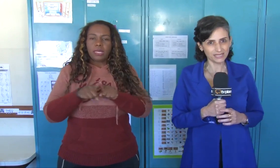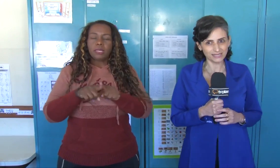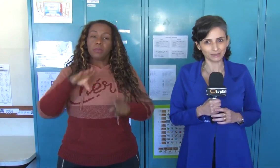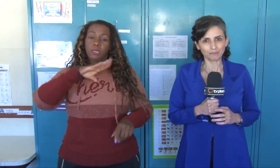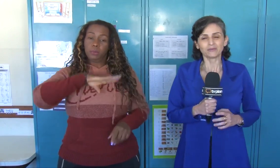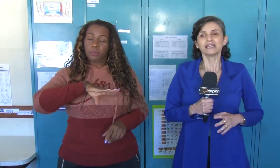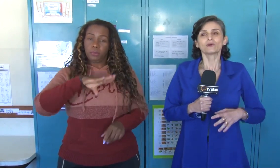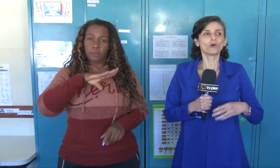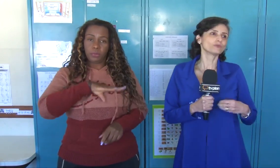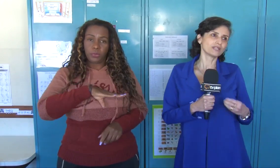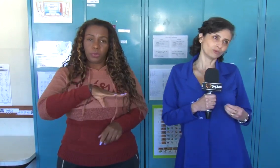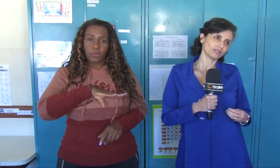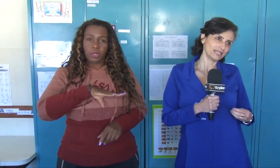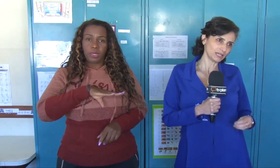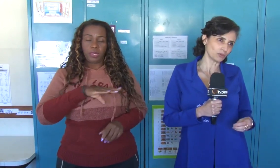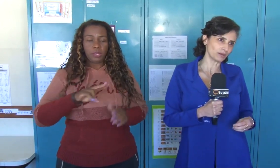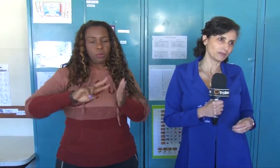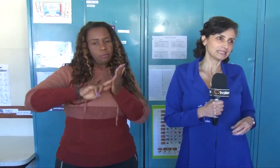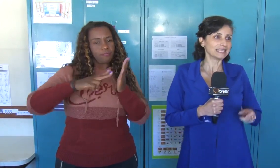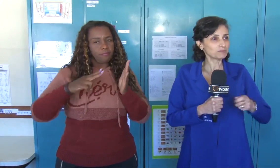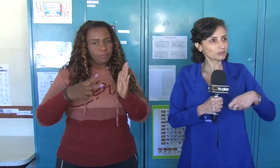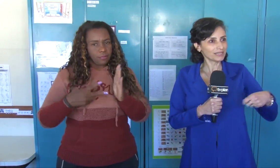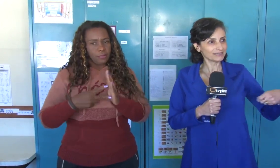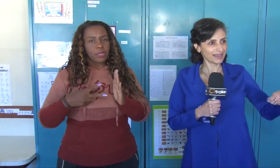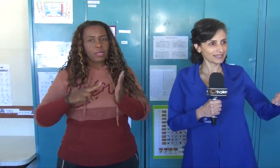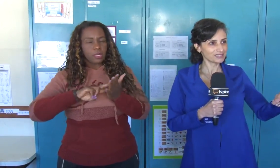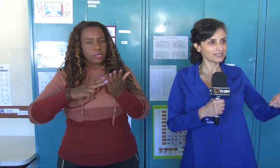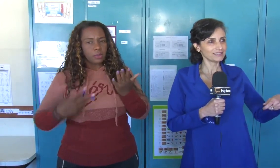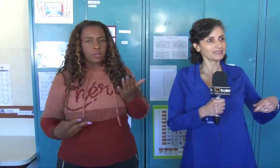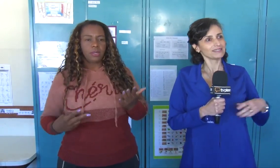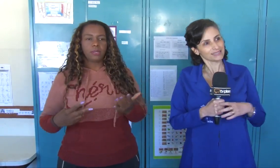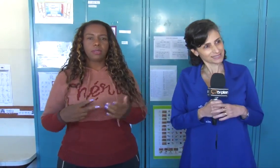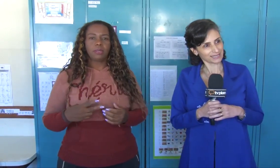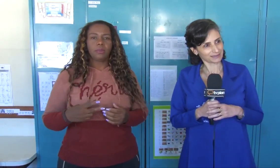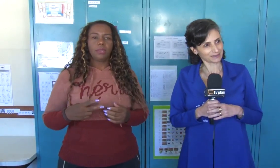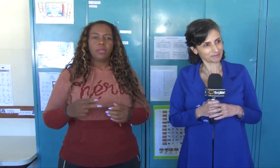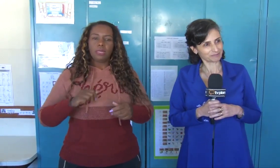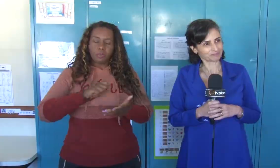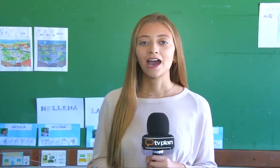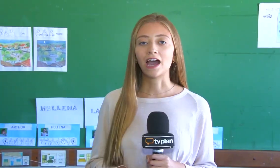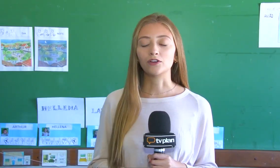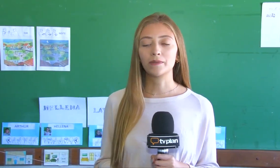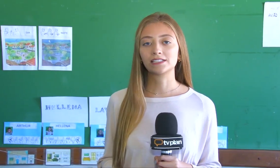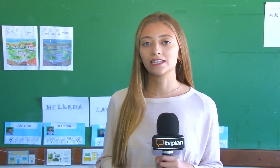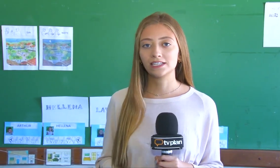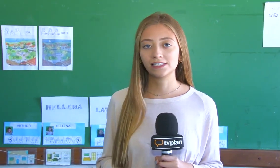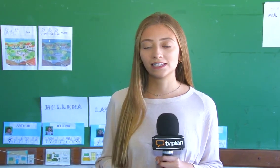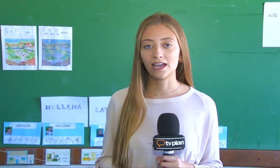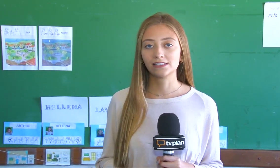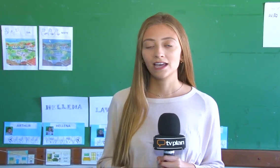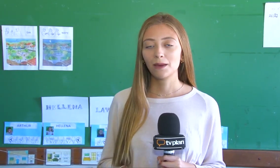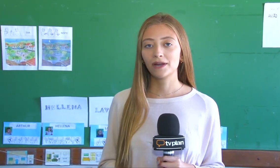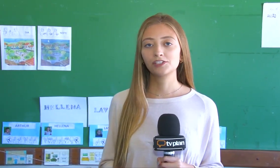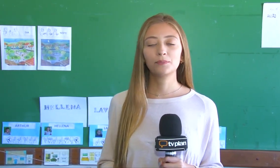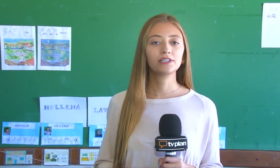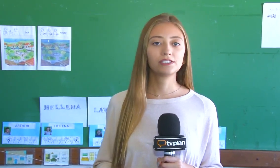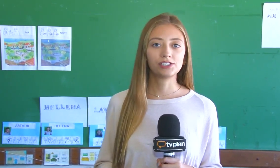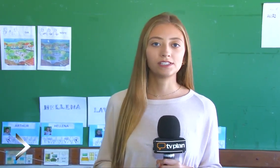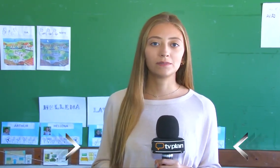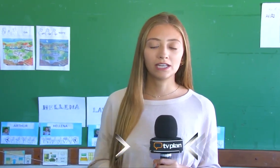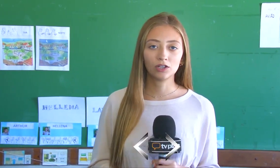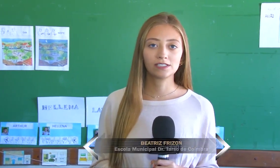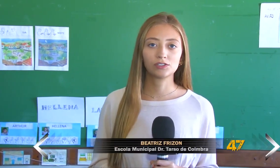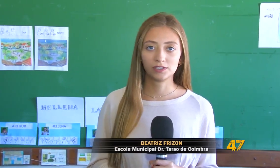portuguesa como segunda língua, na modalidade escrita. A língua brasileira de sinais é parte